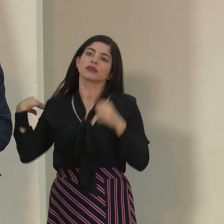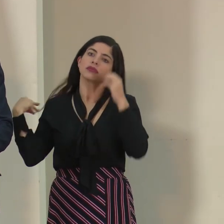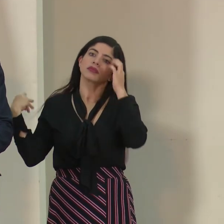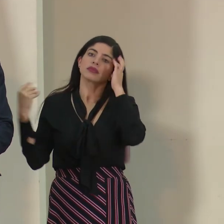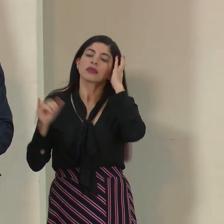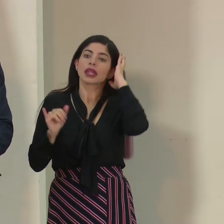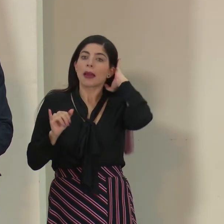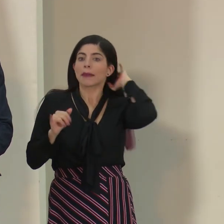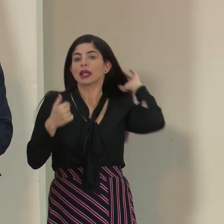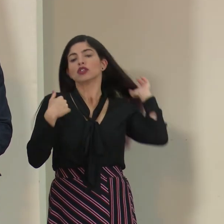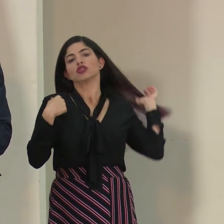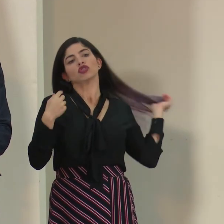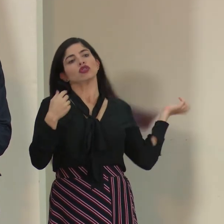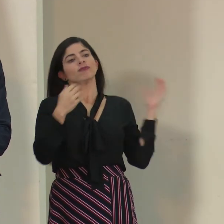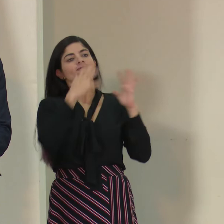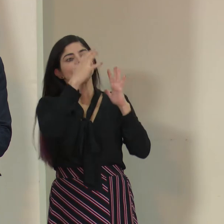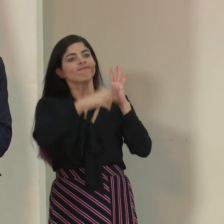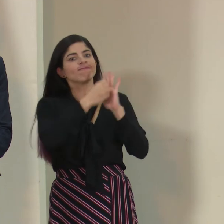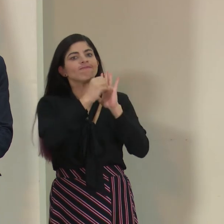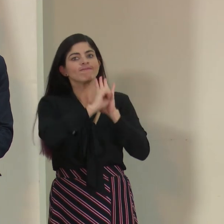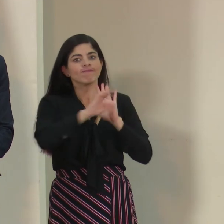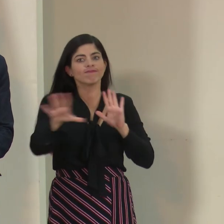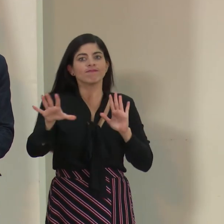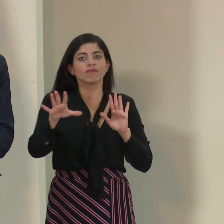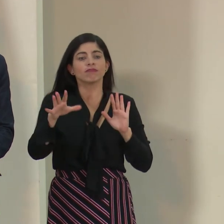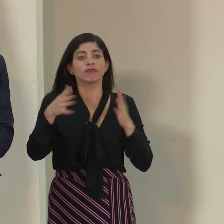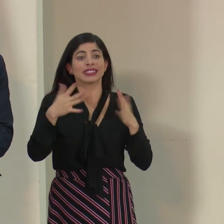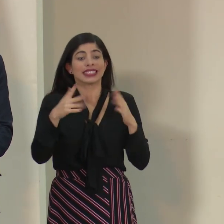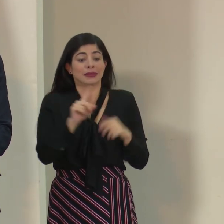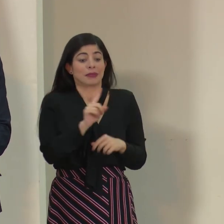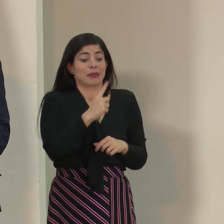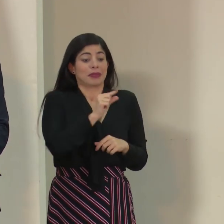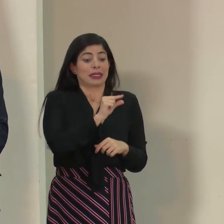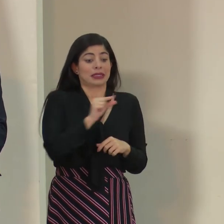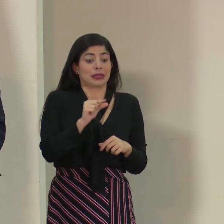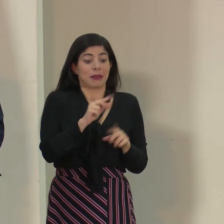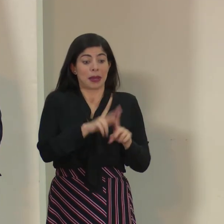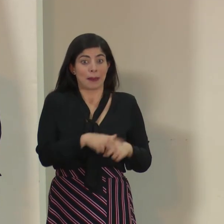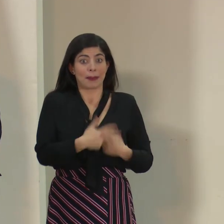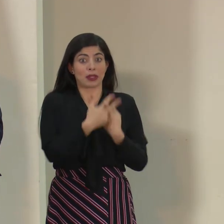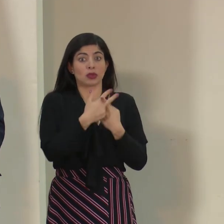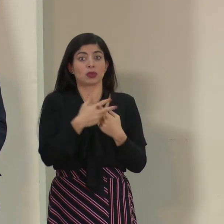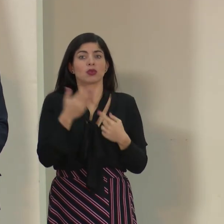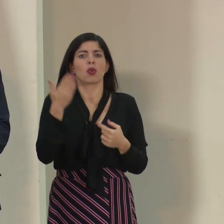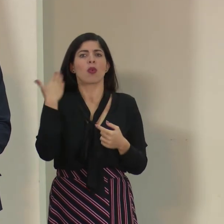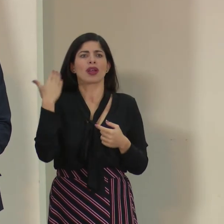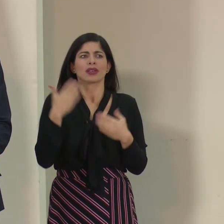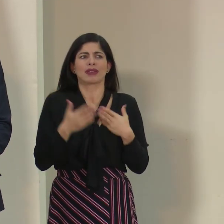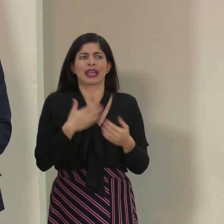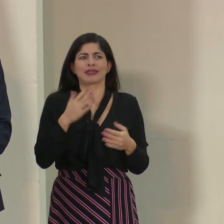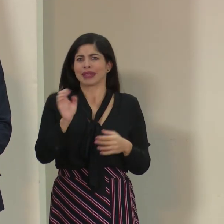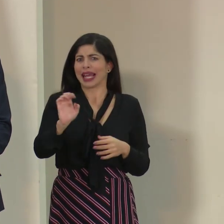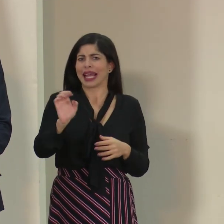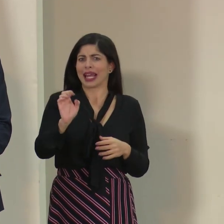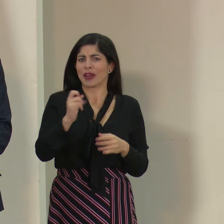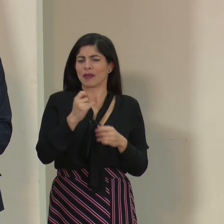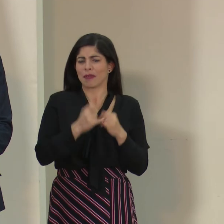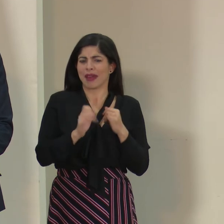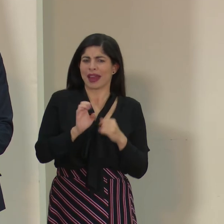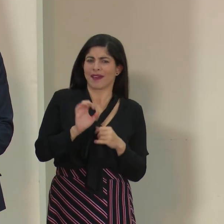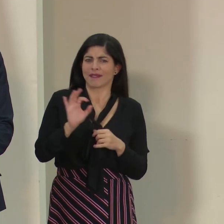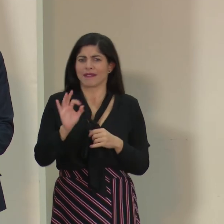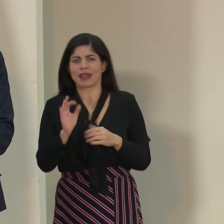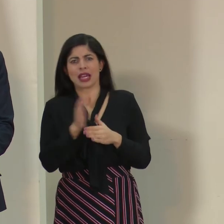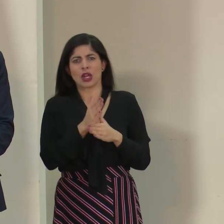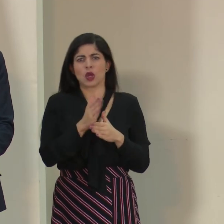También he girado una nota. Nosotros ya desde la primera semana que activamos esto, que fue casi que en enero, terminando enero, febrero,